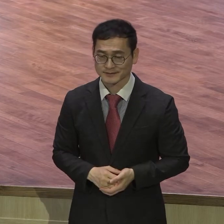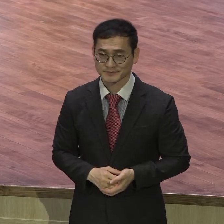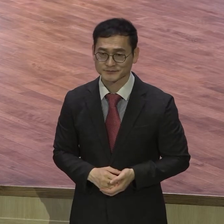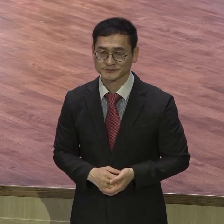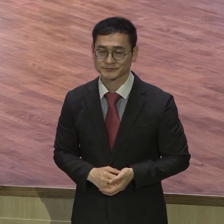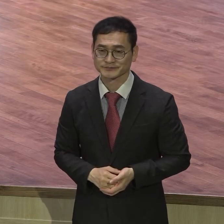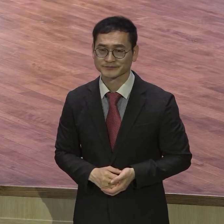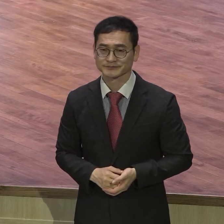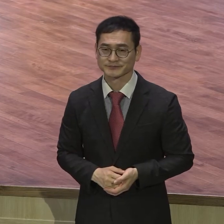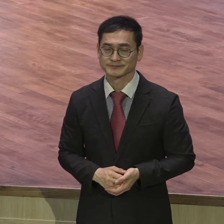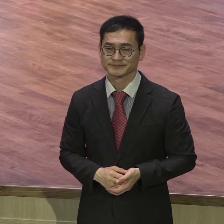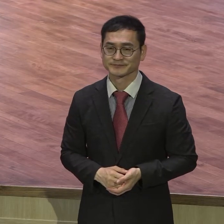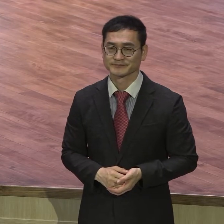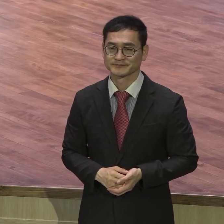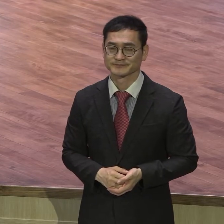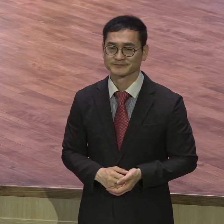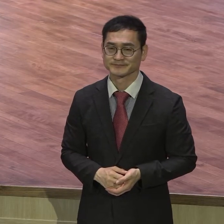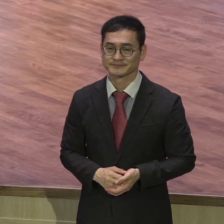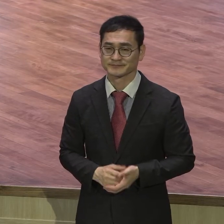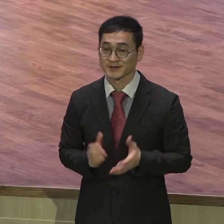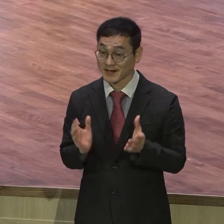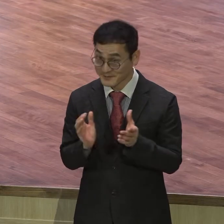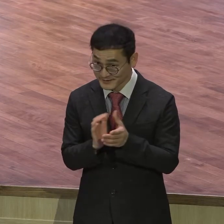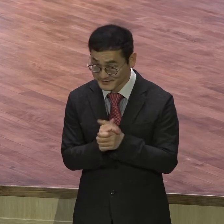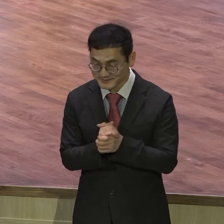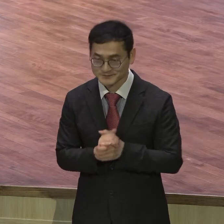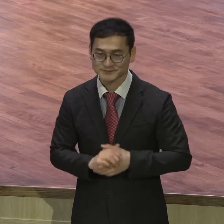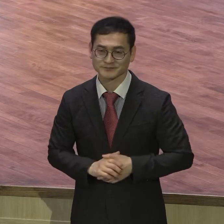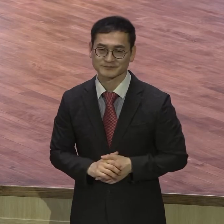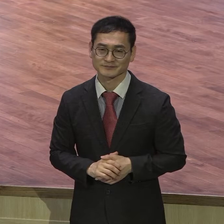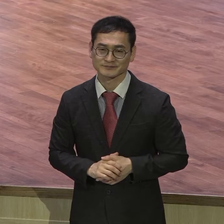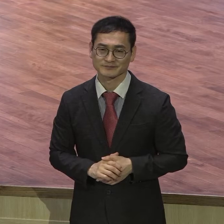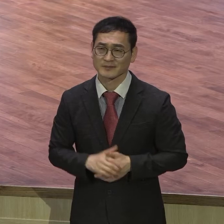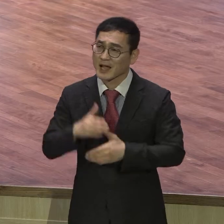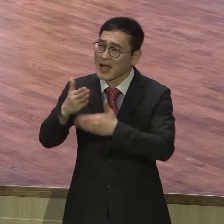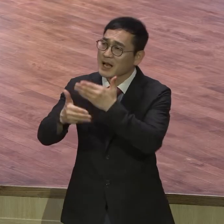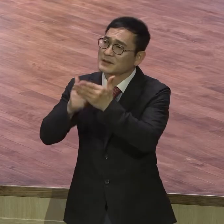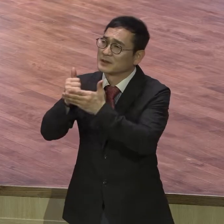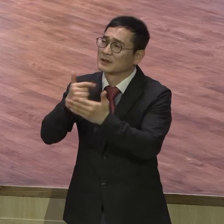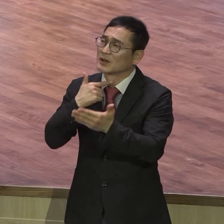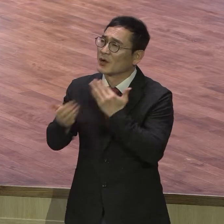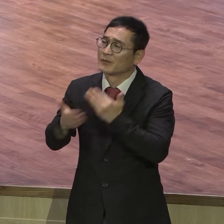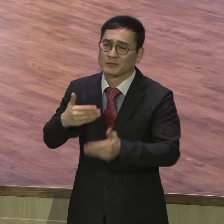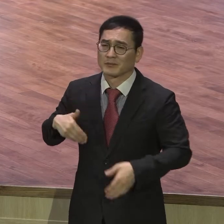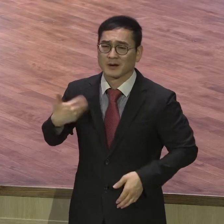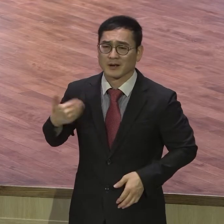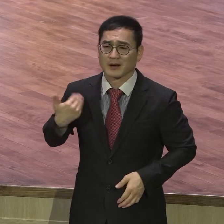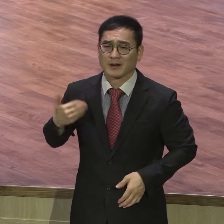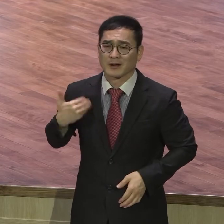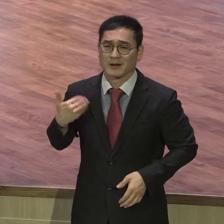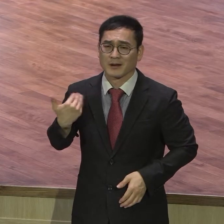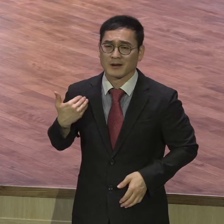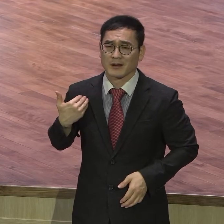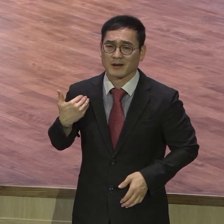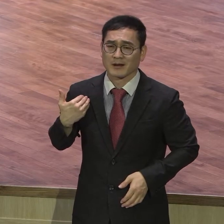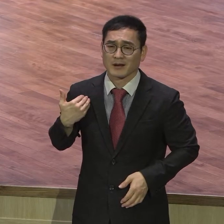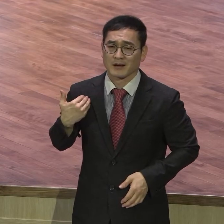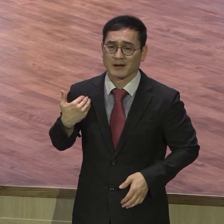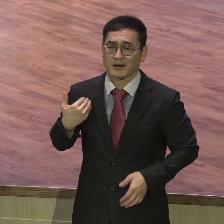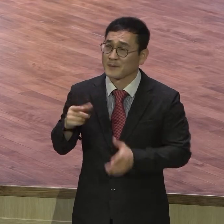믿으시기 바랍니다 하나님을 처음 하지 못했는데 말씀을 자꾸 이 말씀 속에